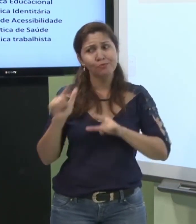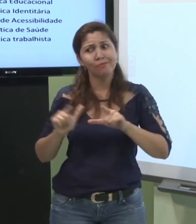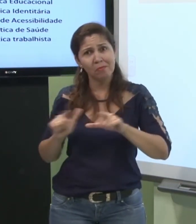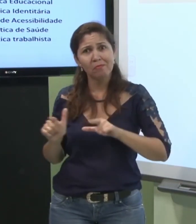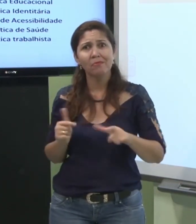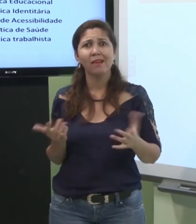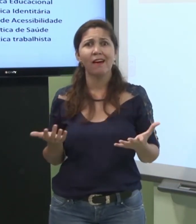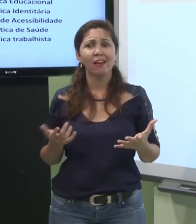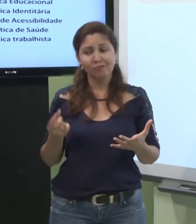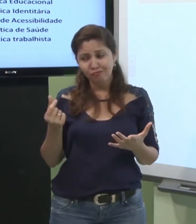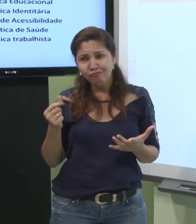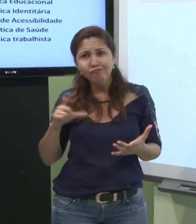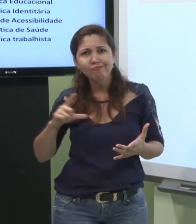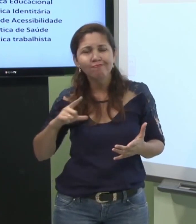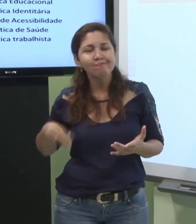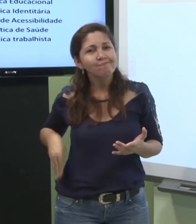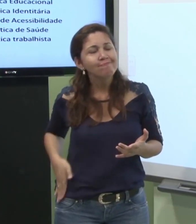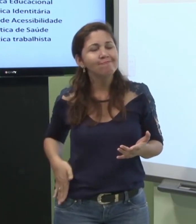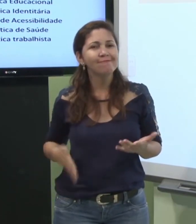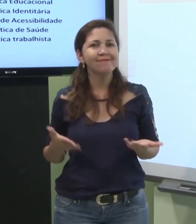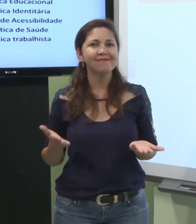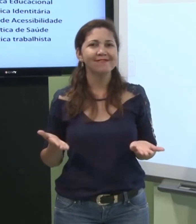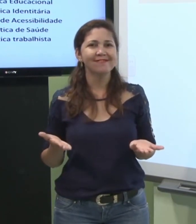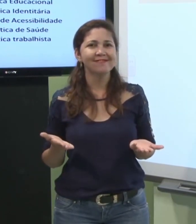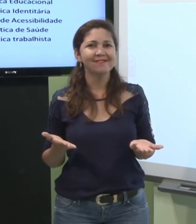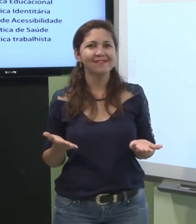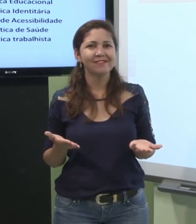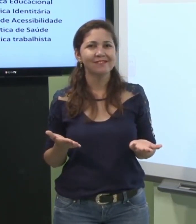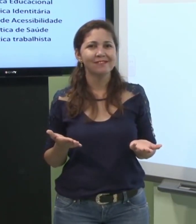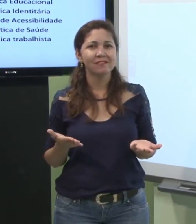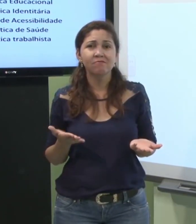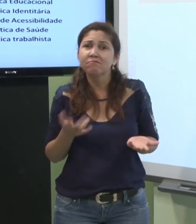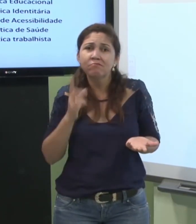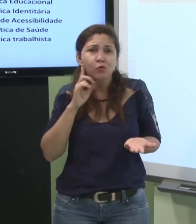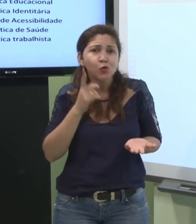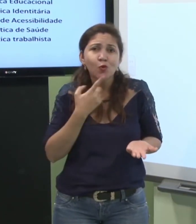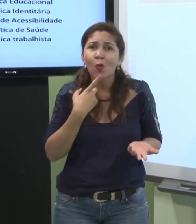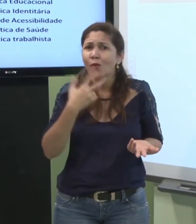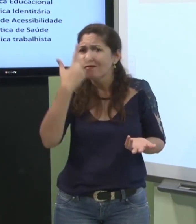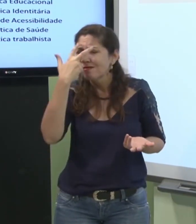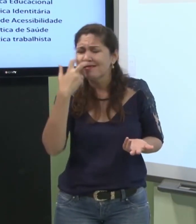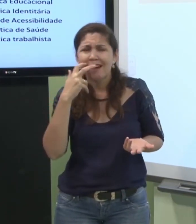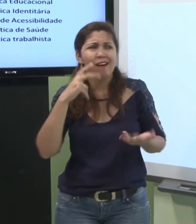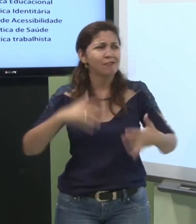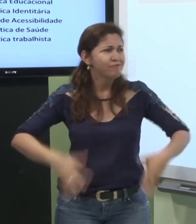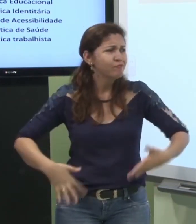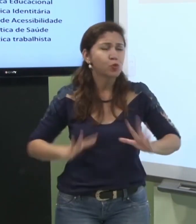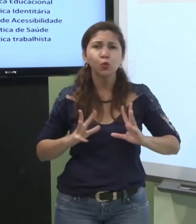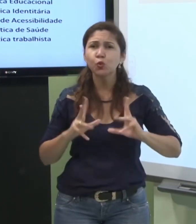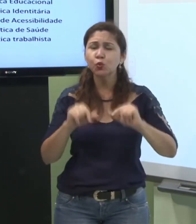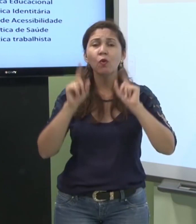comprar roupa ele trabalha ele tem dinheiro o cego cadeirante